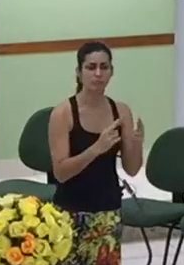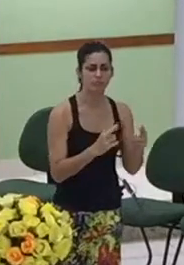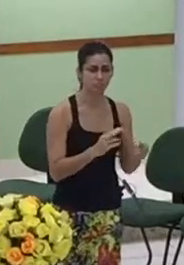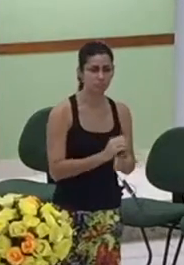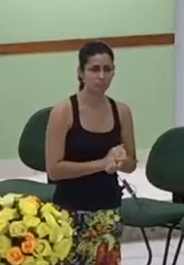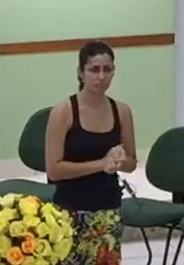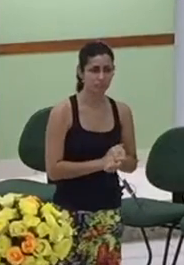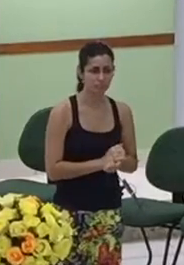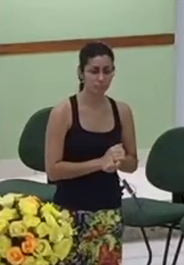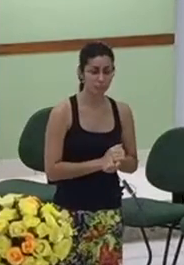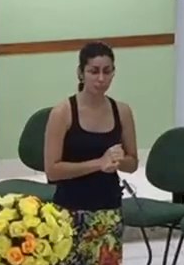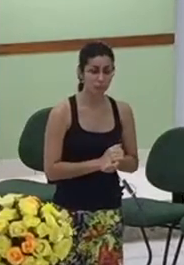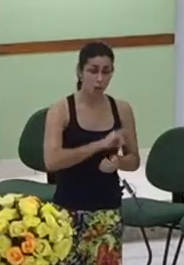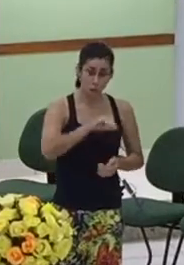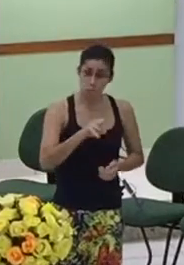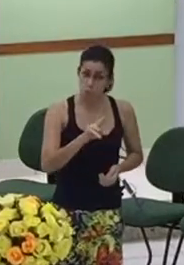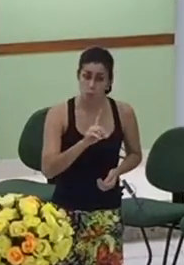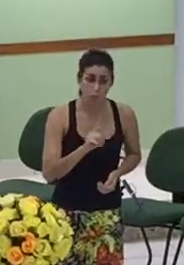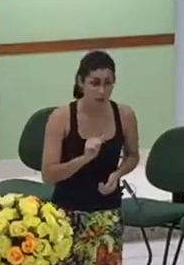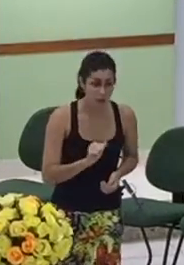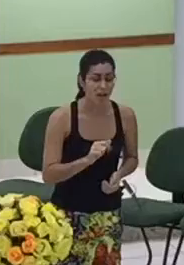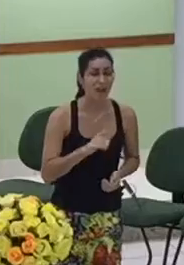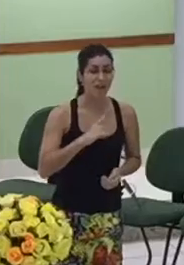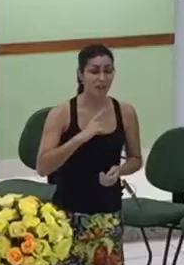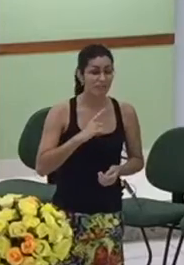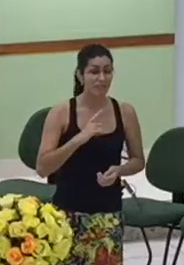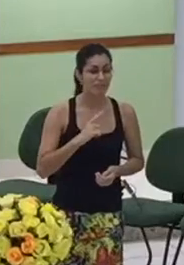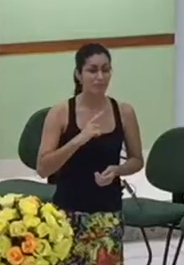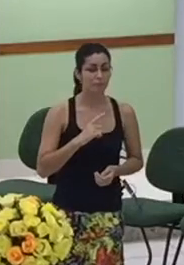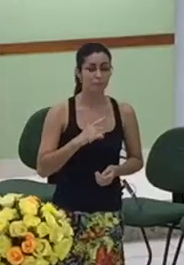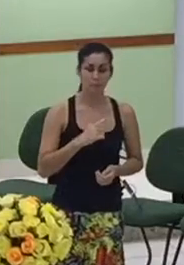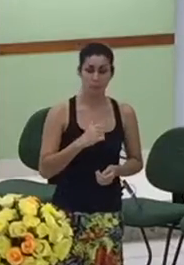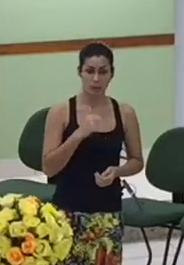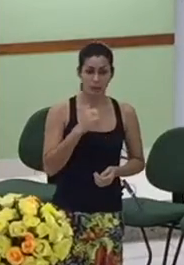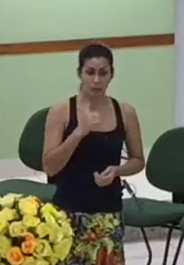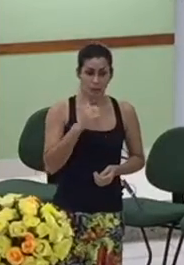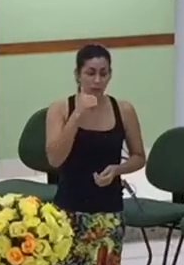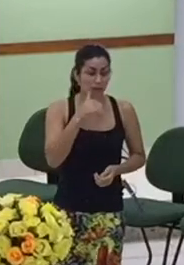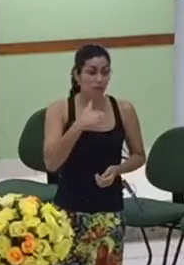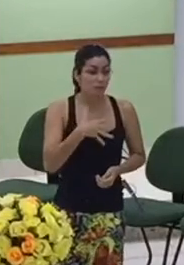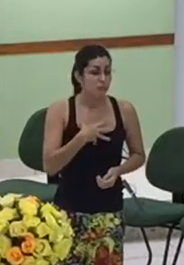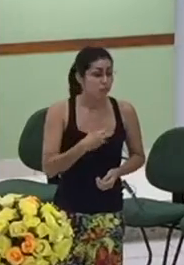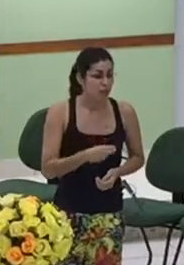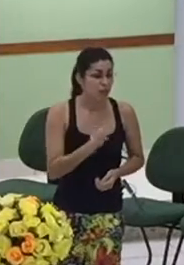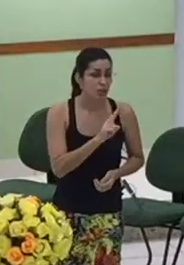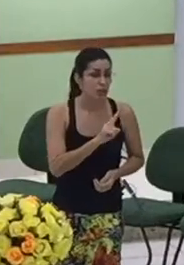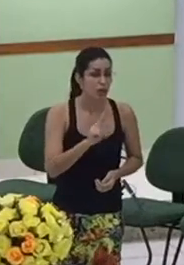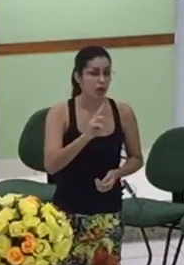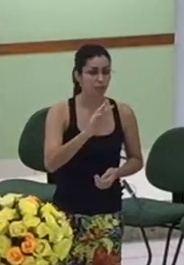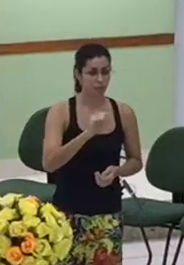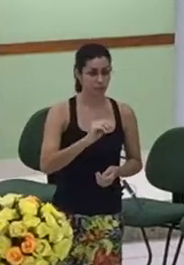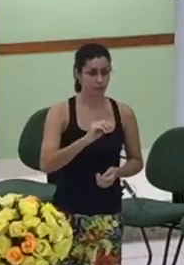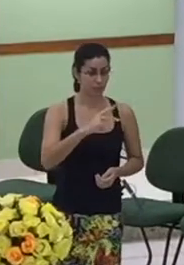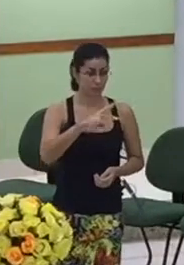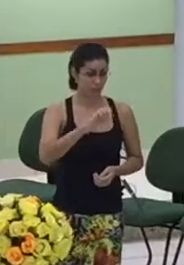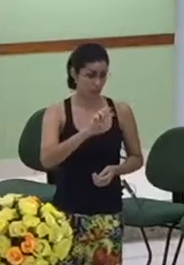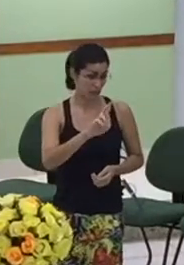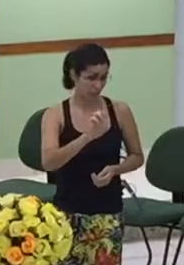de Pérez mas ele não era marido de Tamar para escândalo geral naqueles que iam